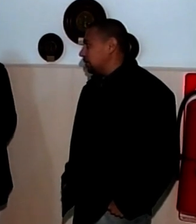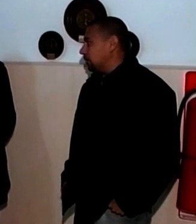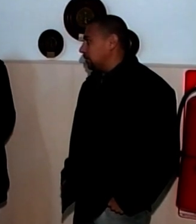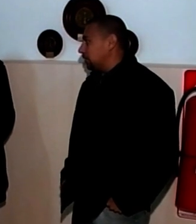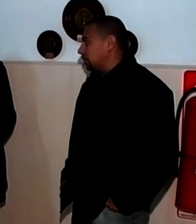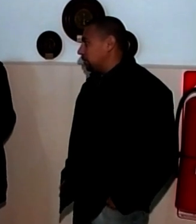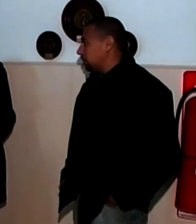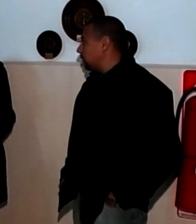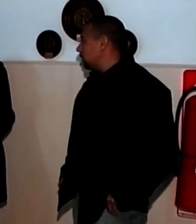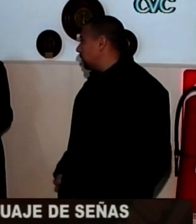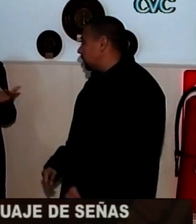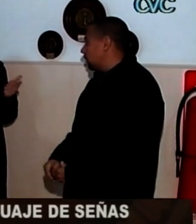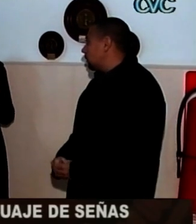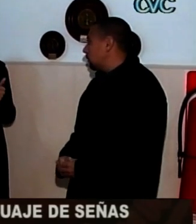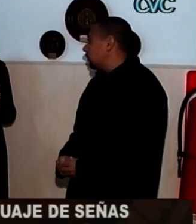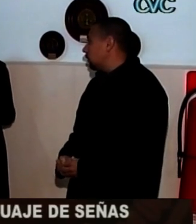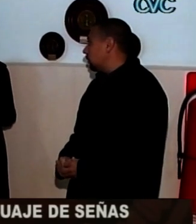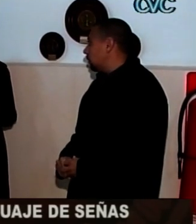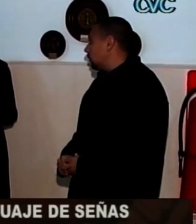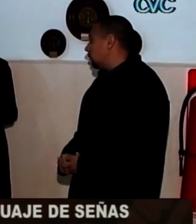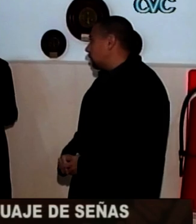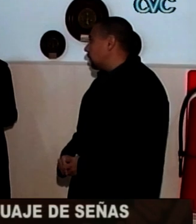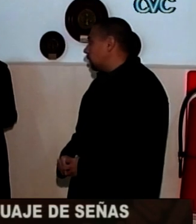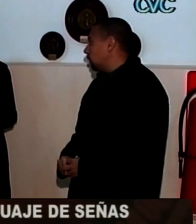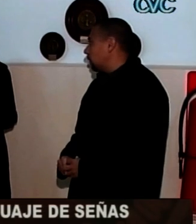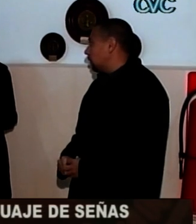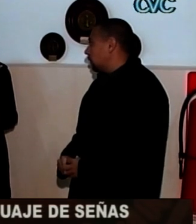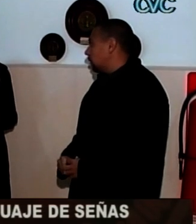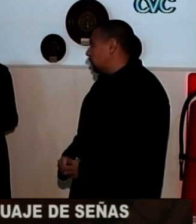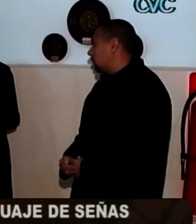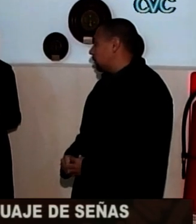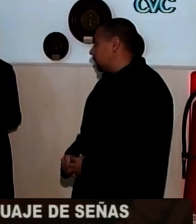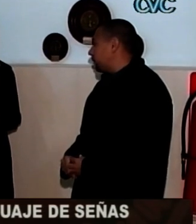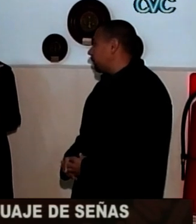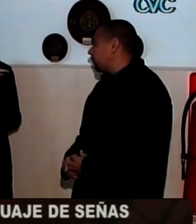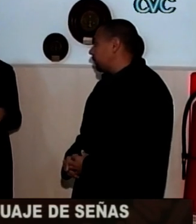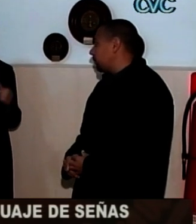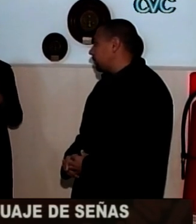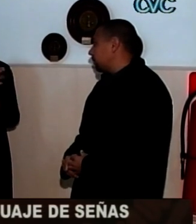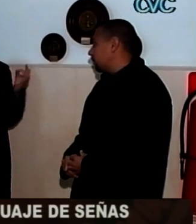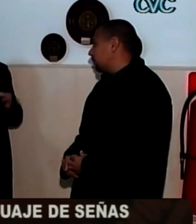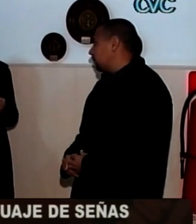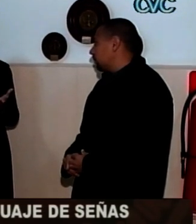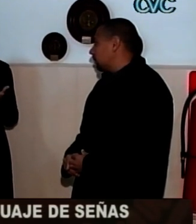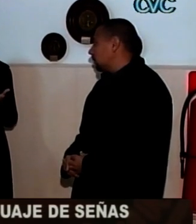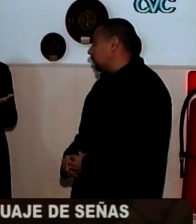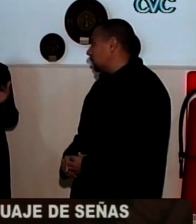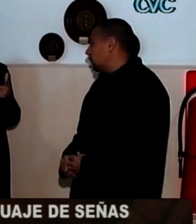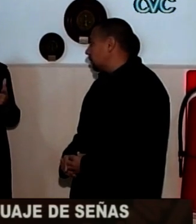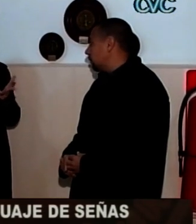Bueno, estamos con Gabriel Clariá y con Luis, que bueno, llegan en esta mañana aquí a nuestra ciudad para realizar este curso de lenguaje de señas.